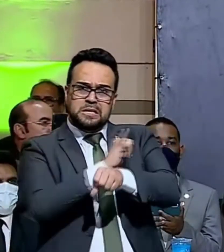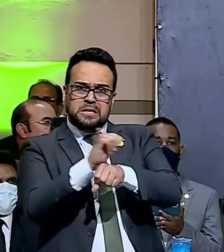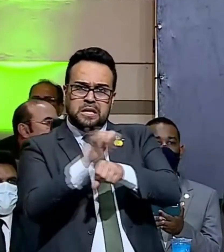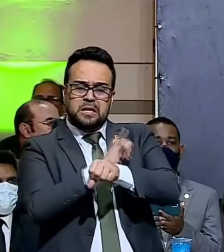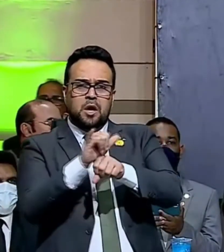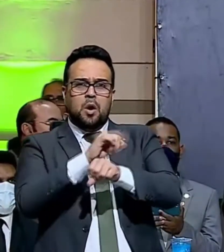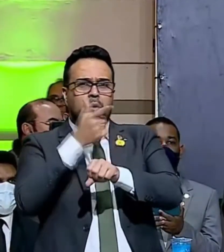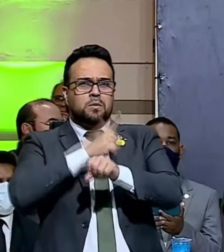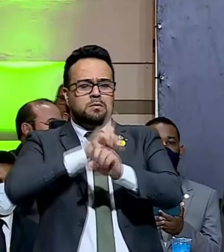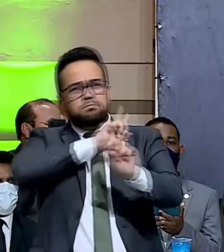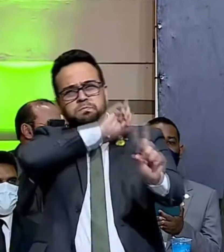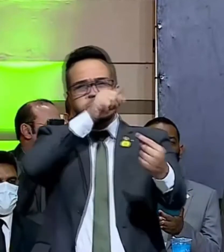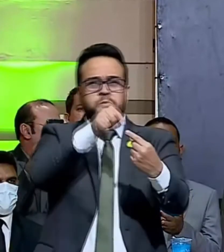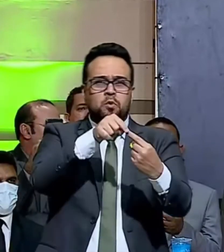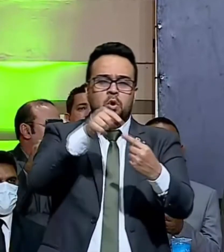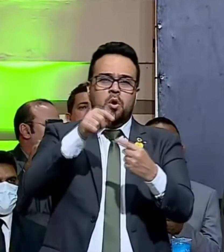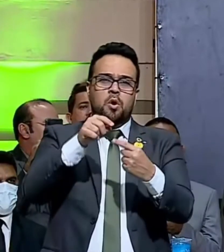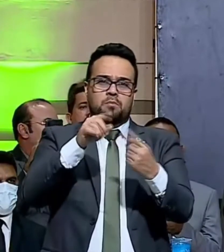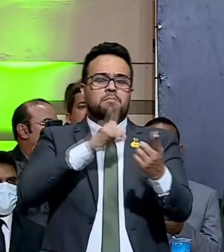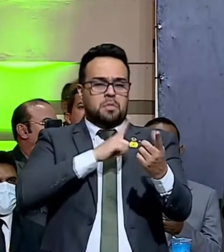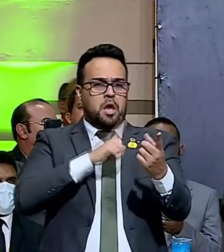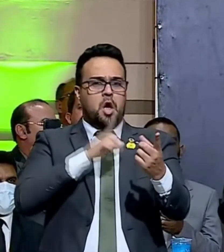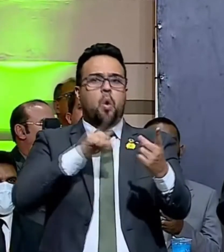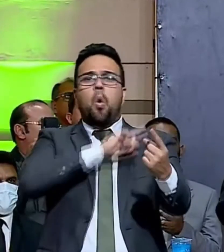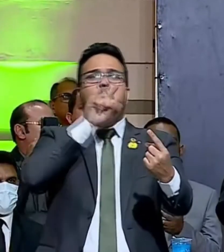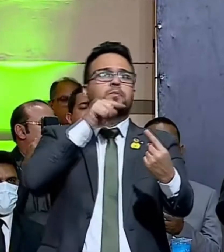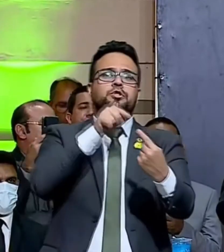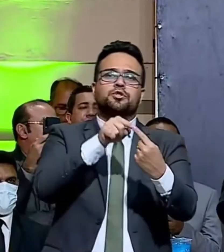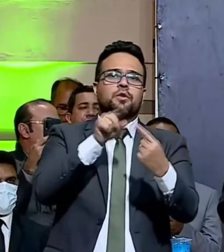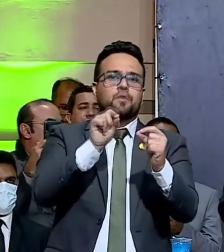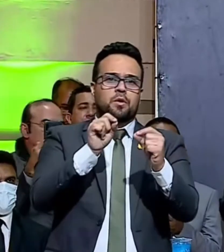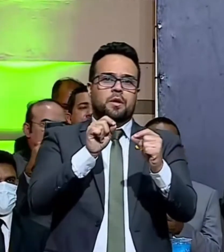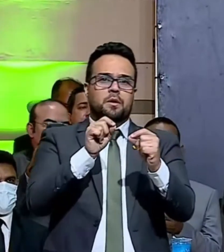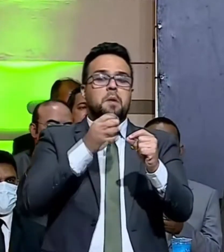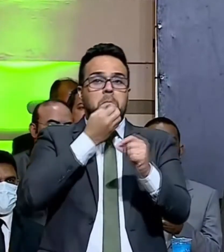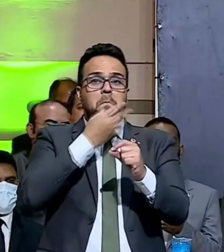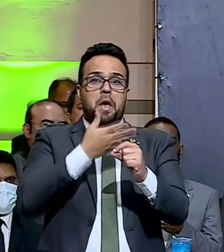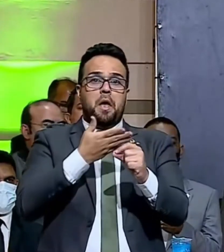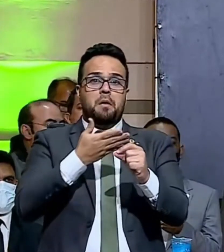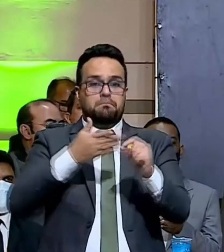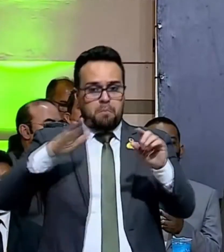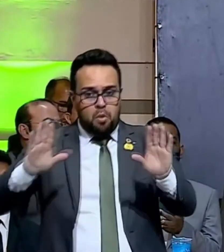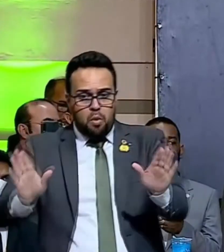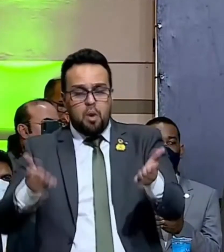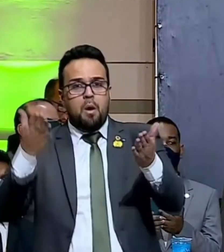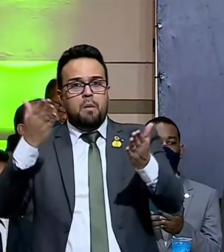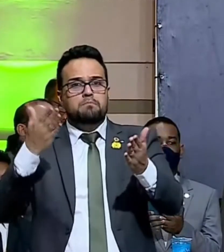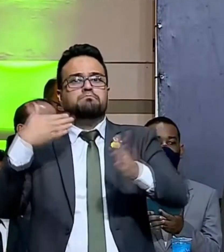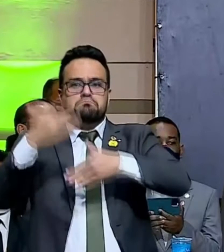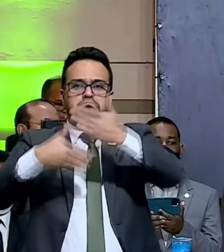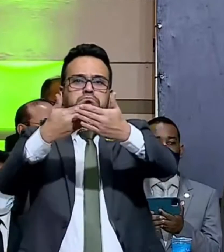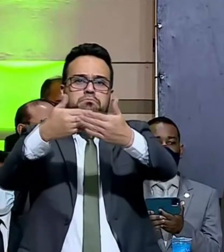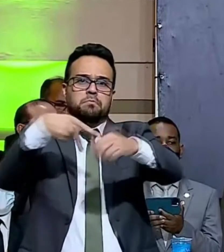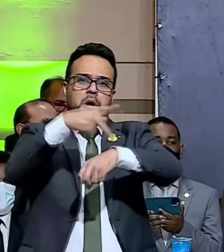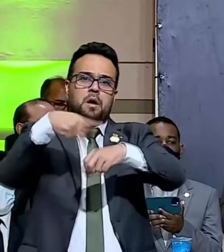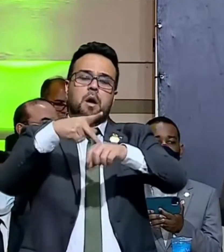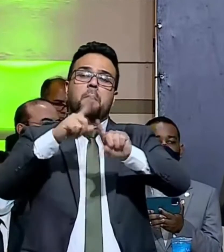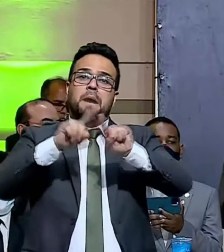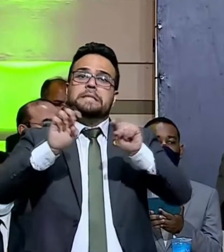de atingir o seu objetivo para o bem da nossa pátria. E aquilo que porventura